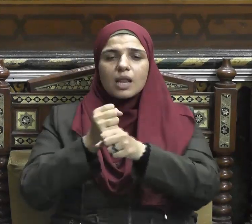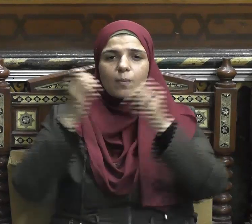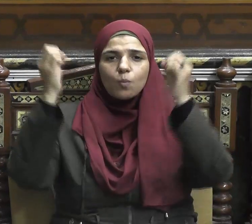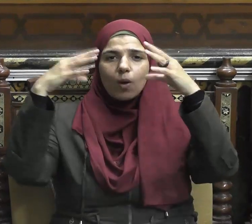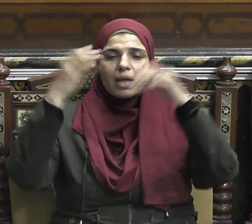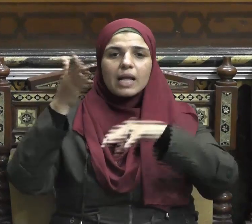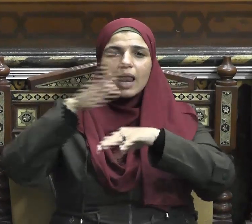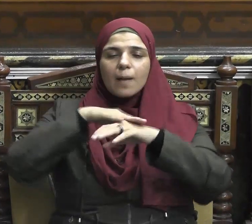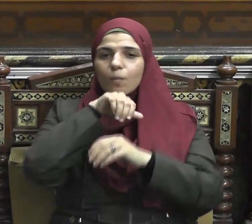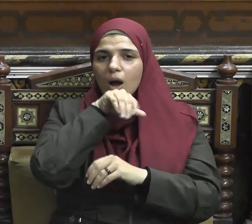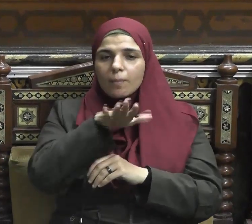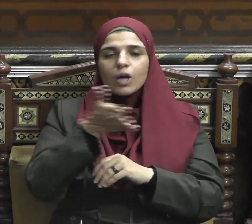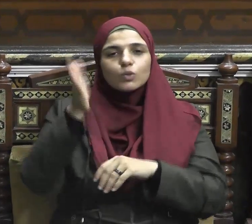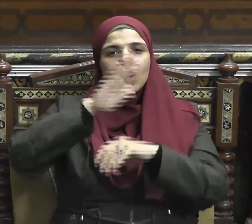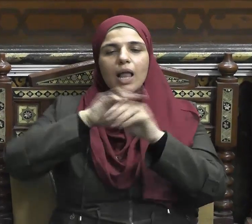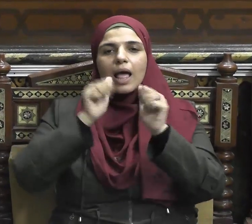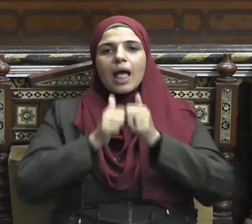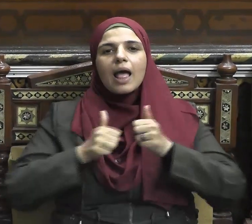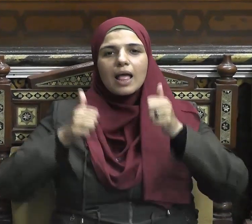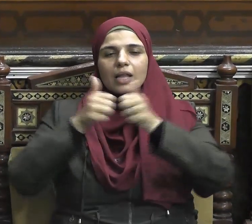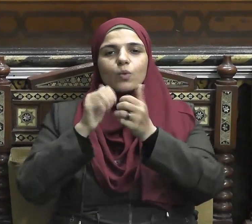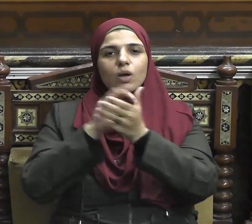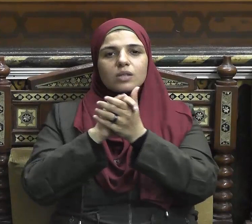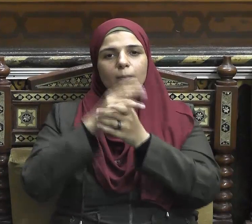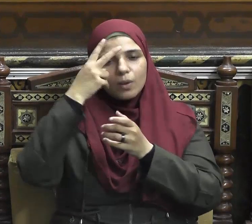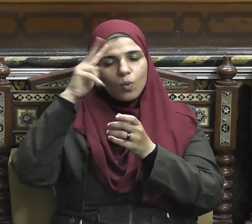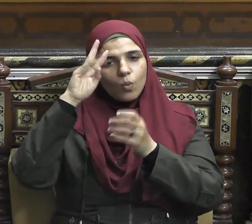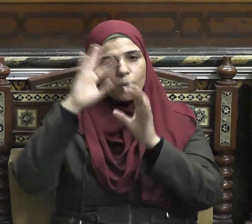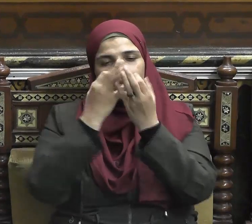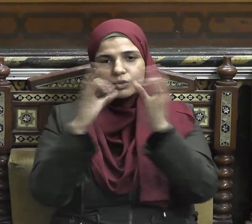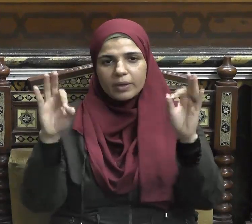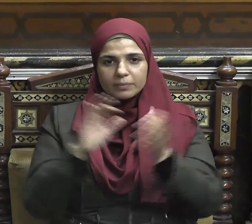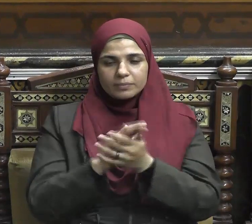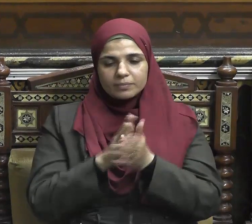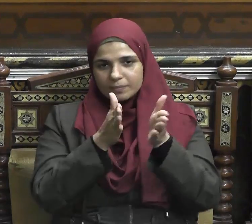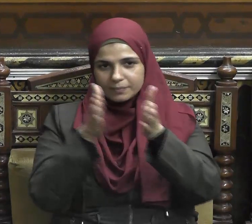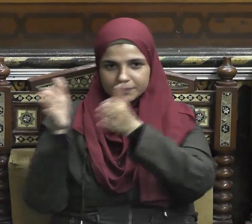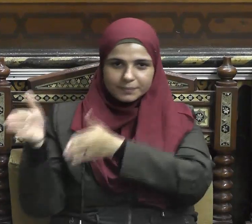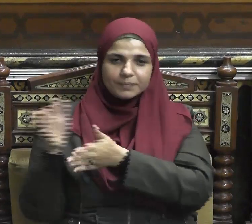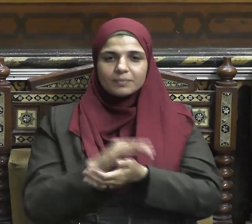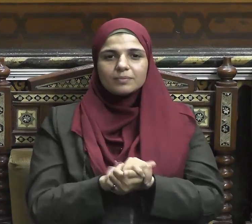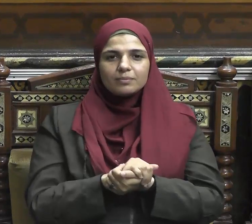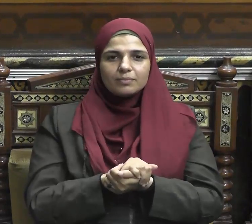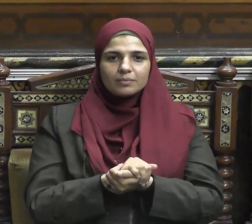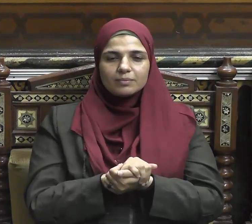وعلى آله وصحبه أجمعين وبعد فإن الإسلام